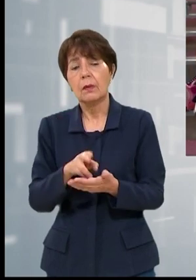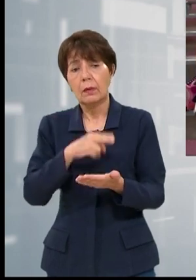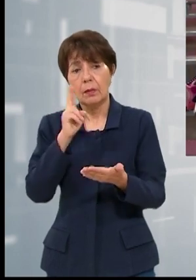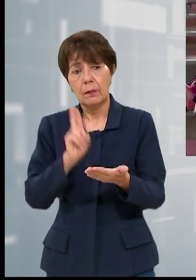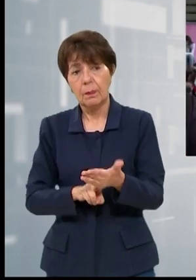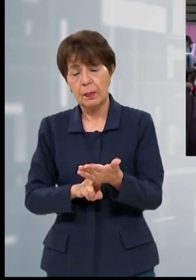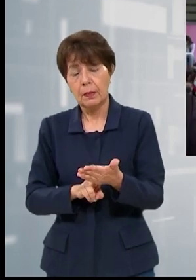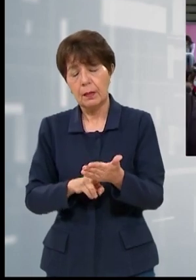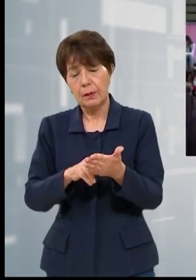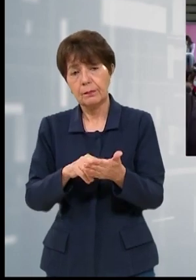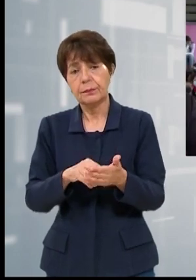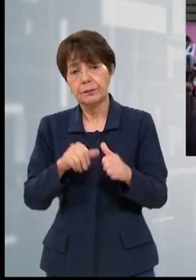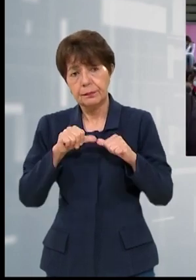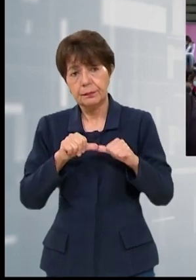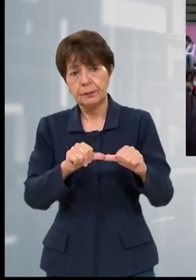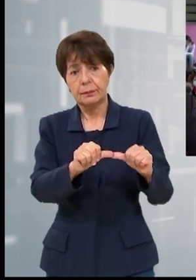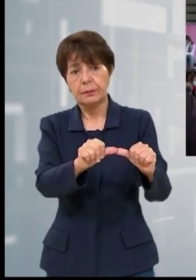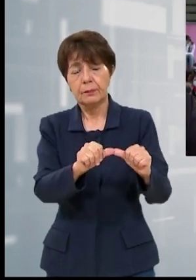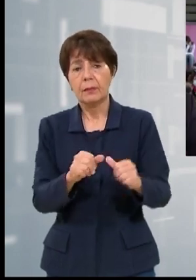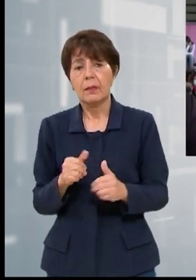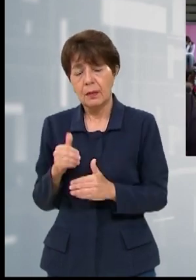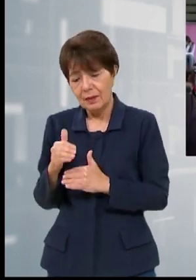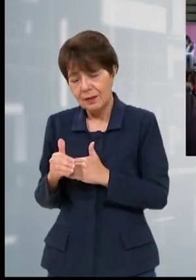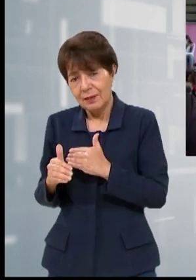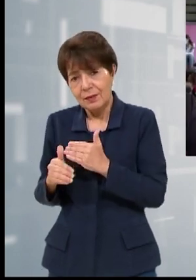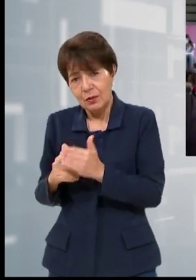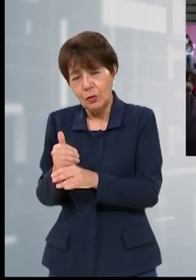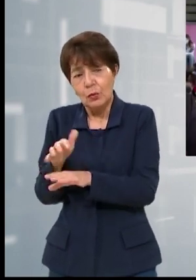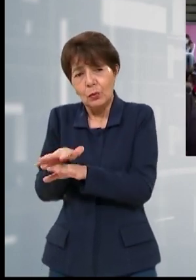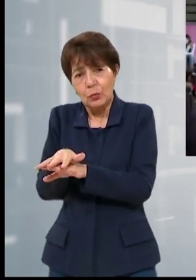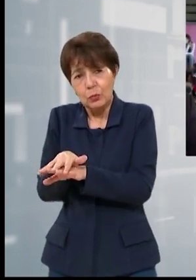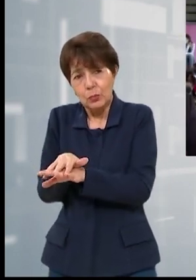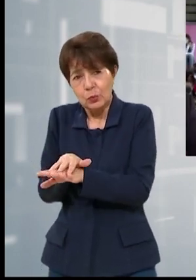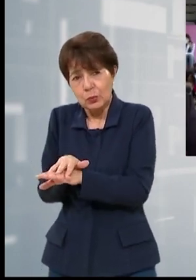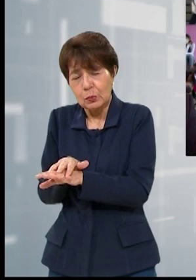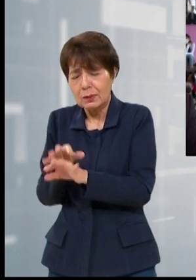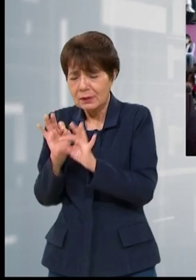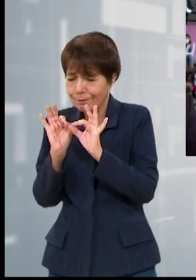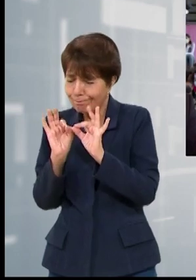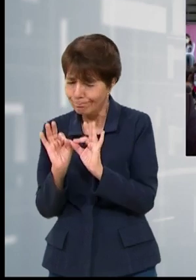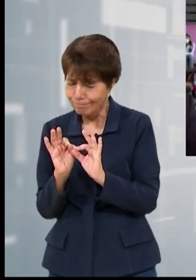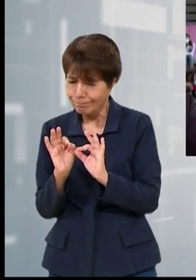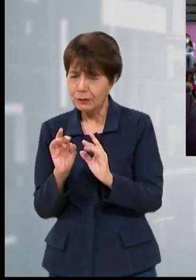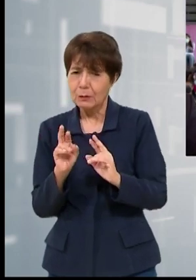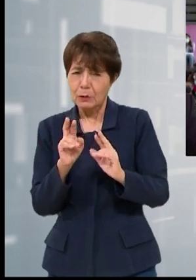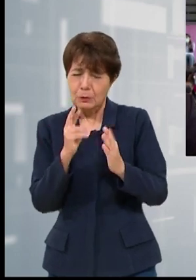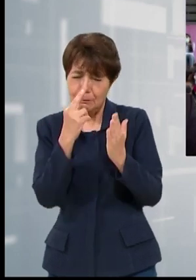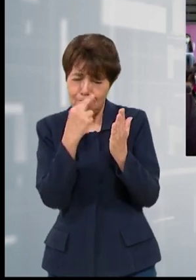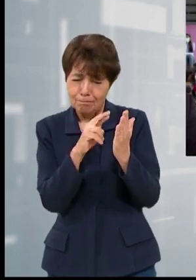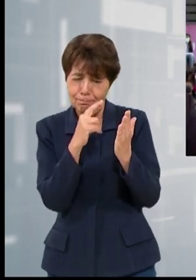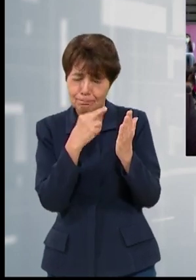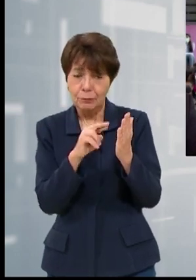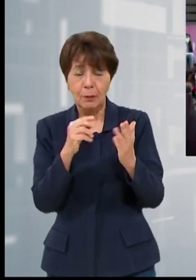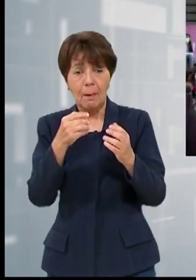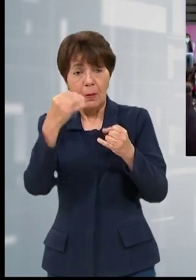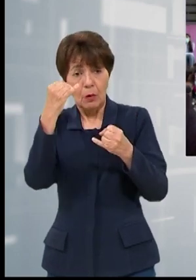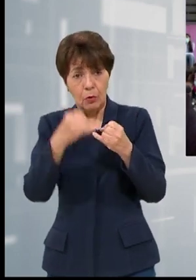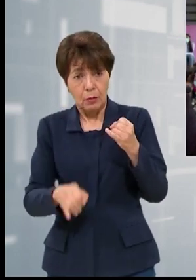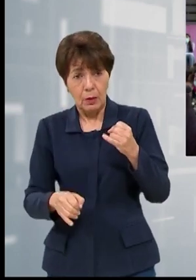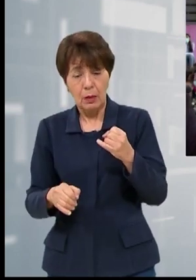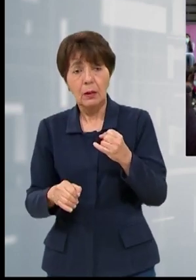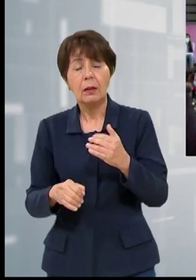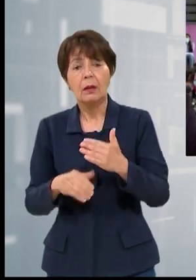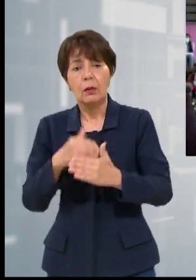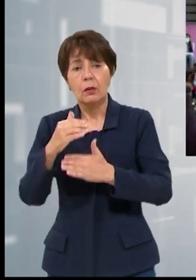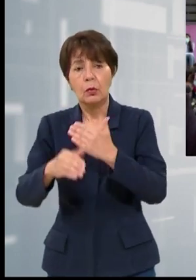permanentes. Es un proceso que está un poco lento porque estamos haciendo las cosas bien, pero al final del proceso todo el mundo va a tener un